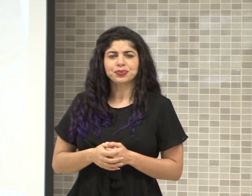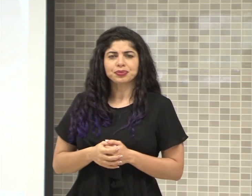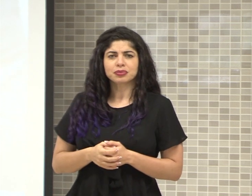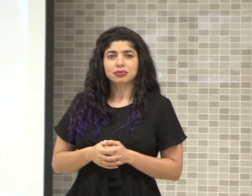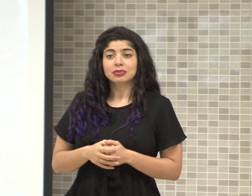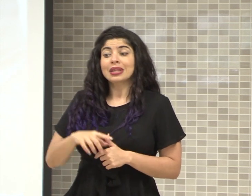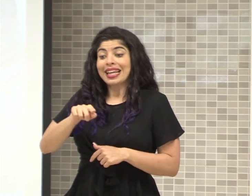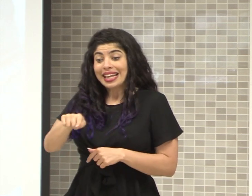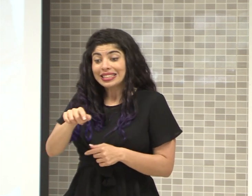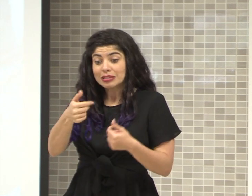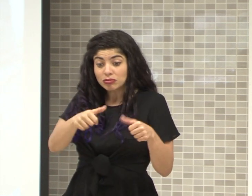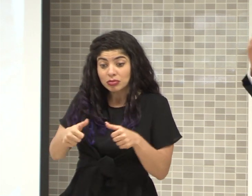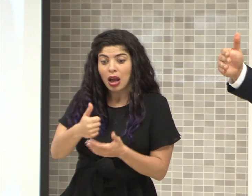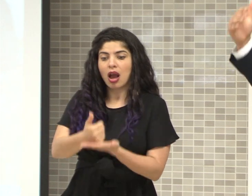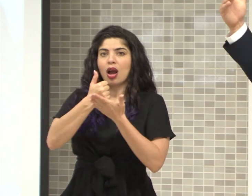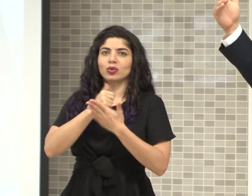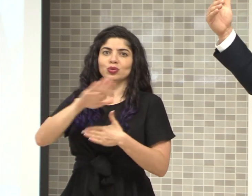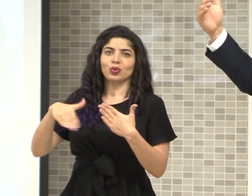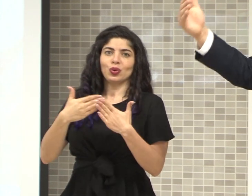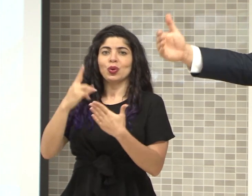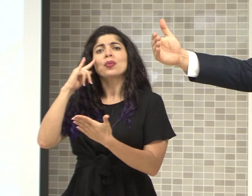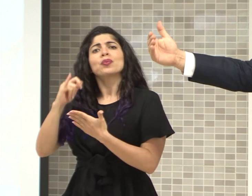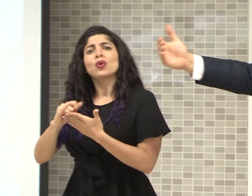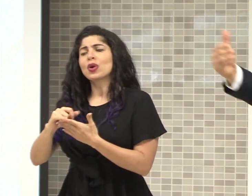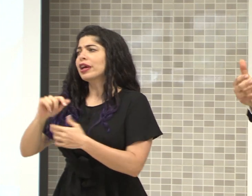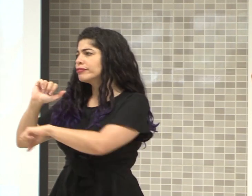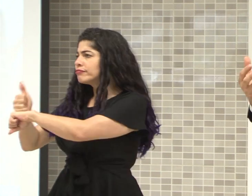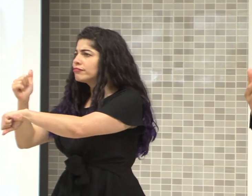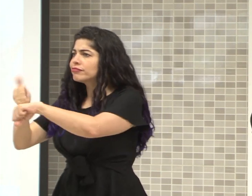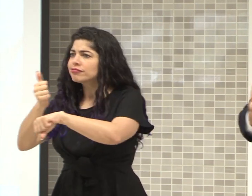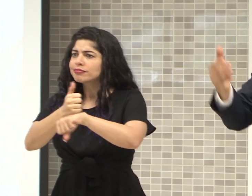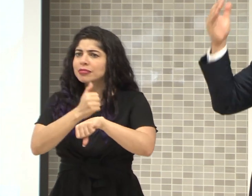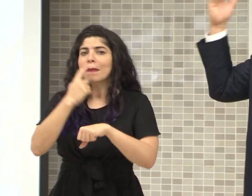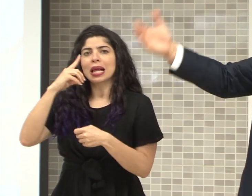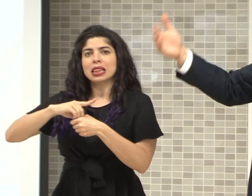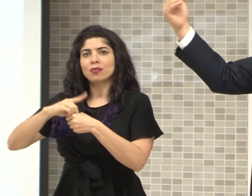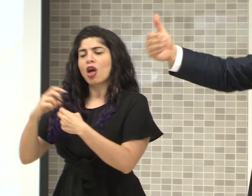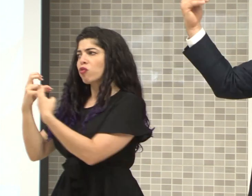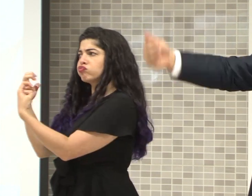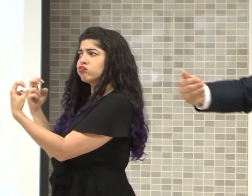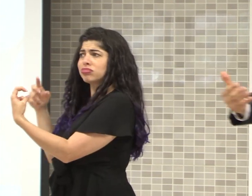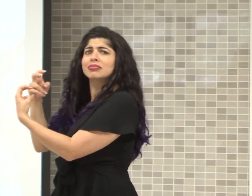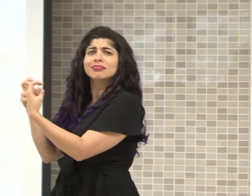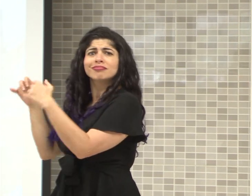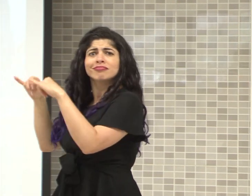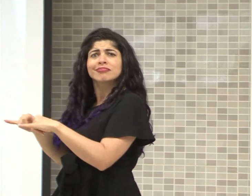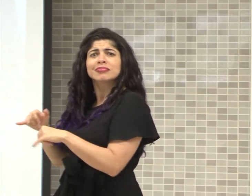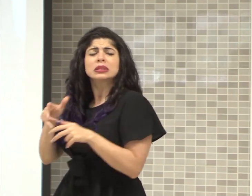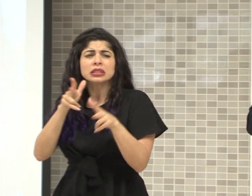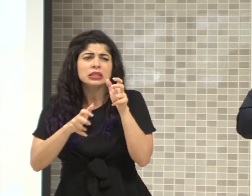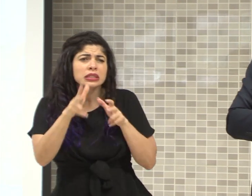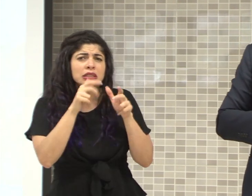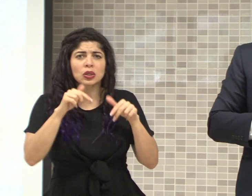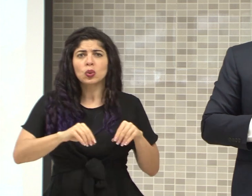Y nos va a ayudar a todos. Y por eso hemos dispuesto estos espacios, para los congresistas, que también han estado aquí escuchando, toda